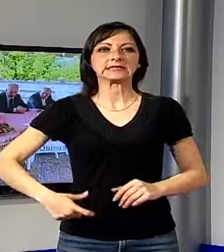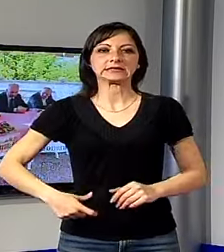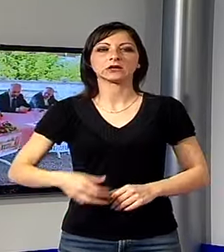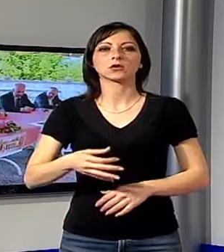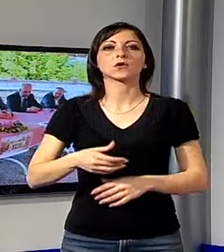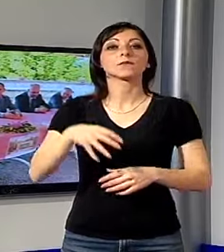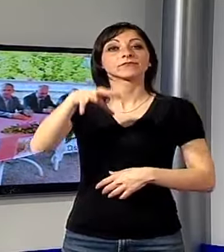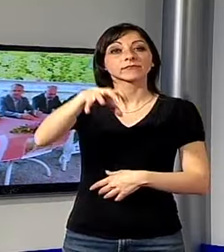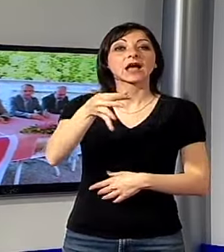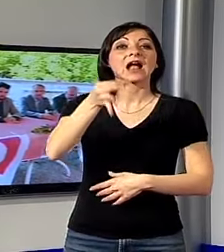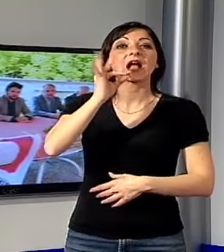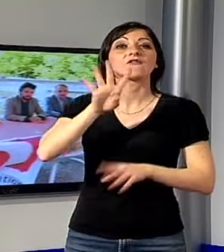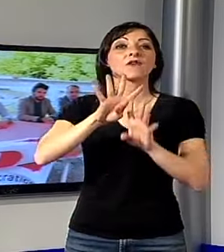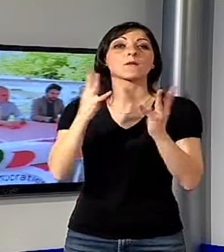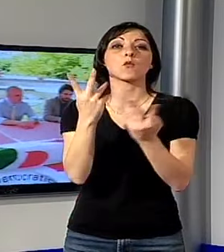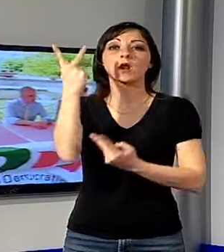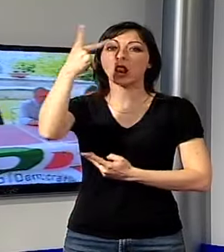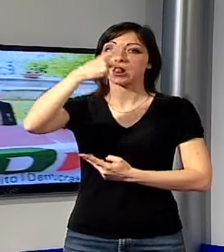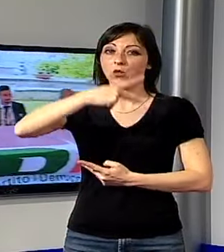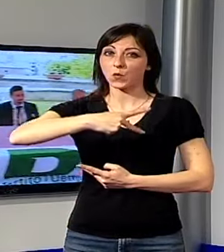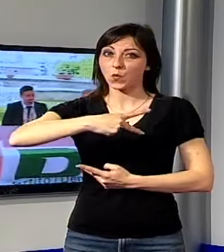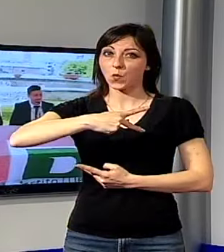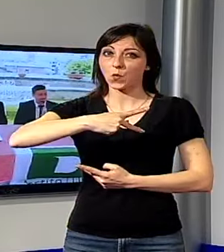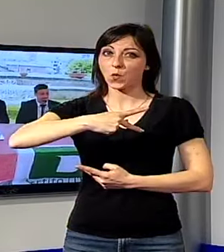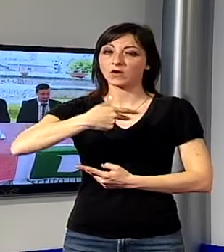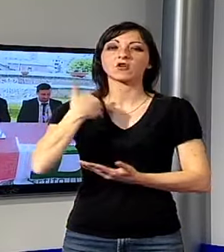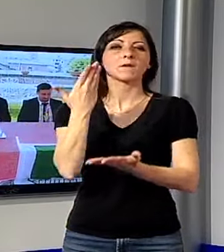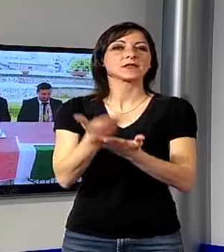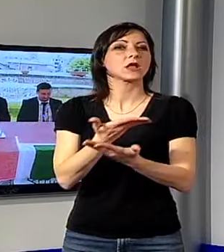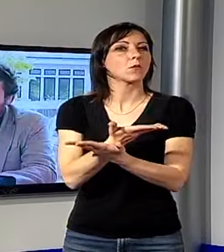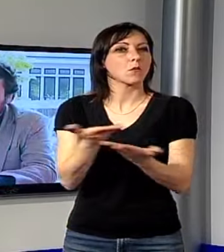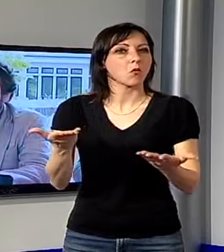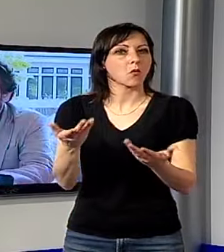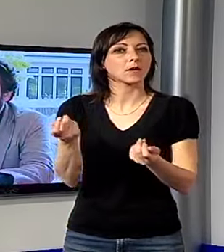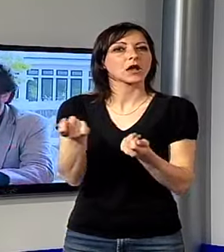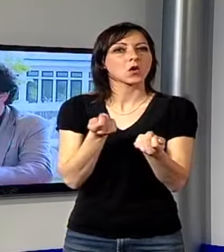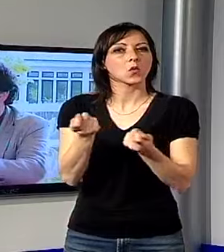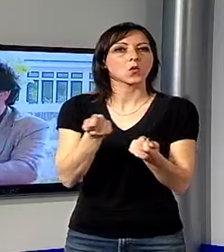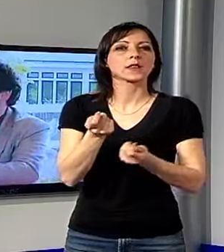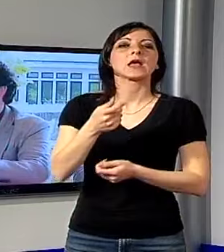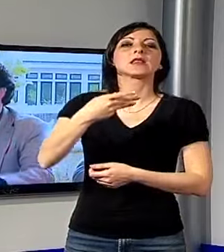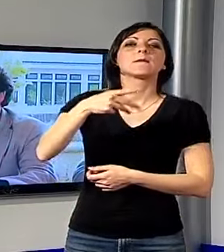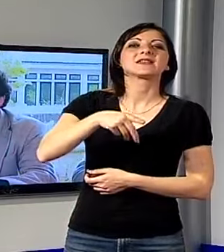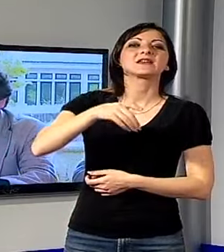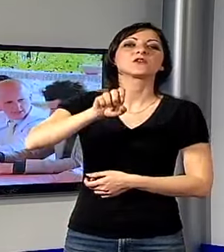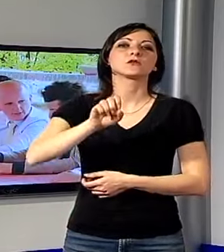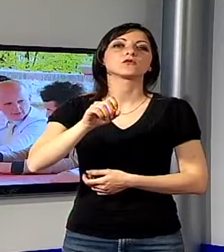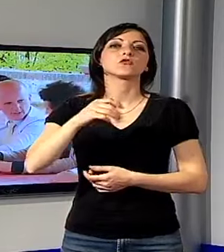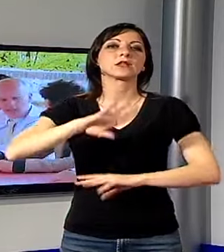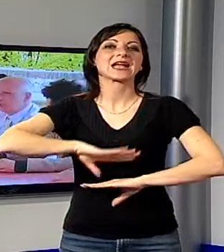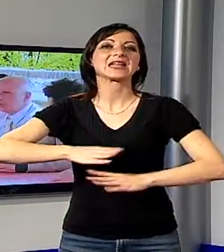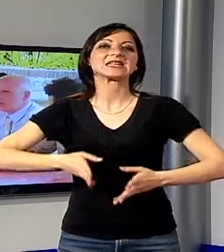Lucca ha fatto da cornice alla presentazione pubblica guidata dal segretario territoriale Patrizio Andreucetti, candidato a